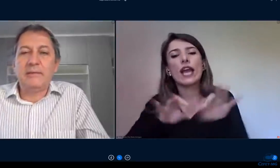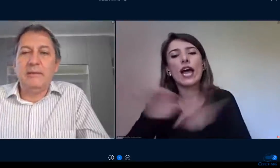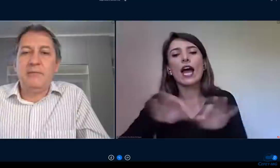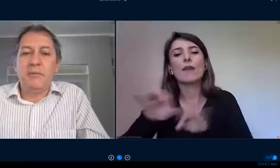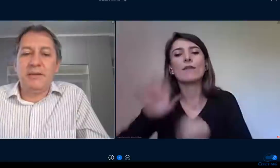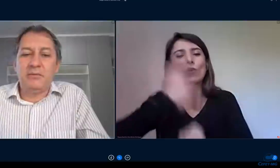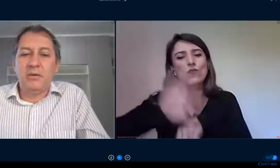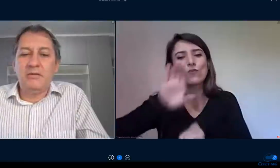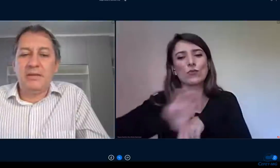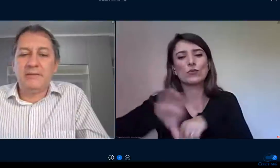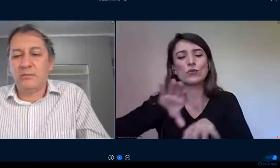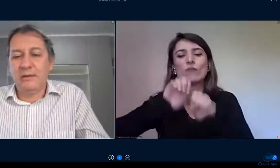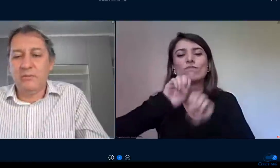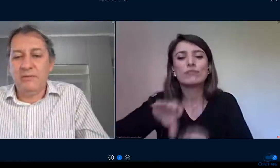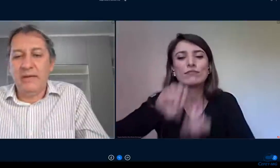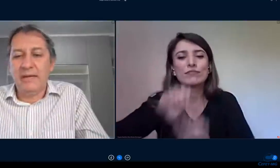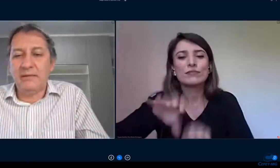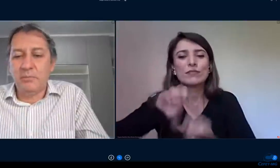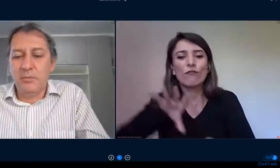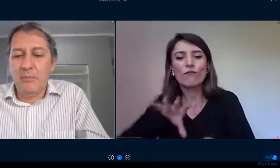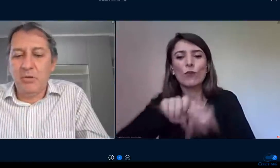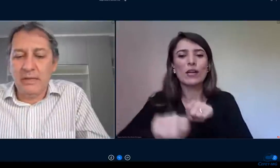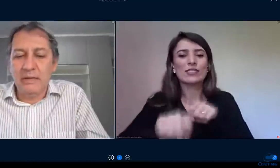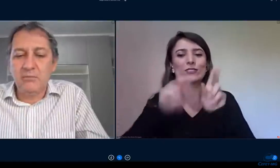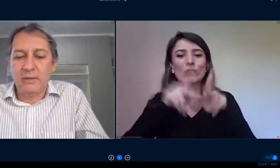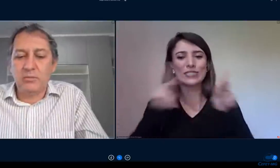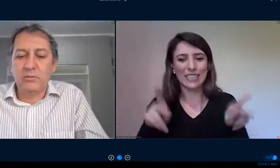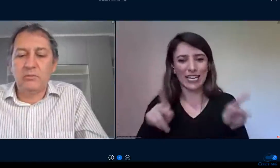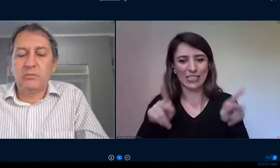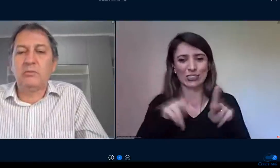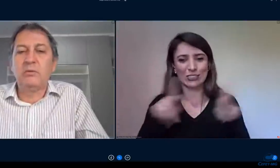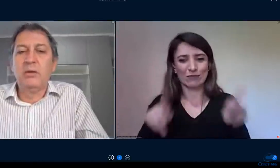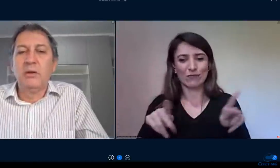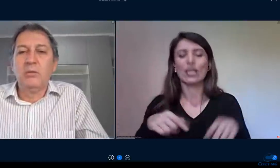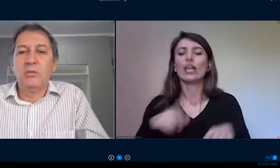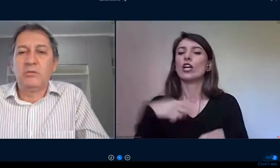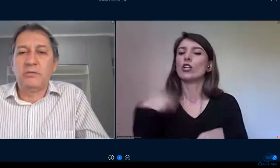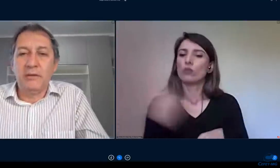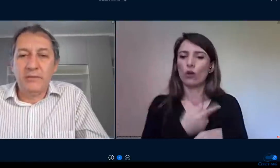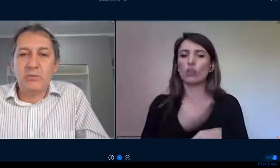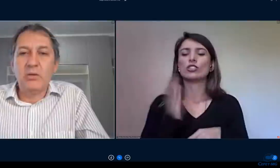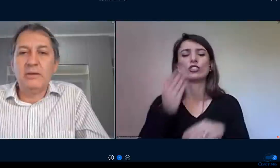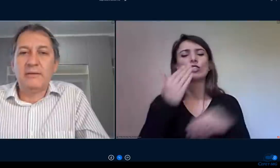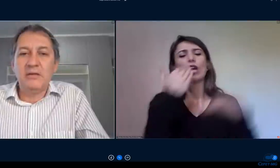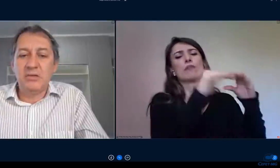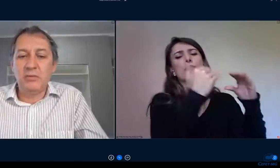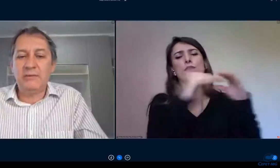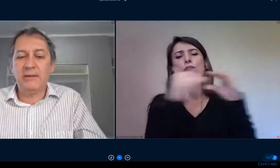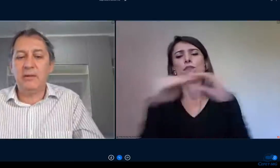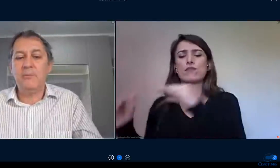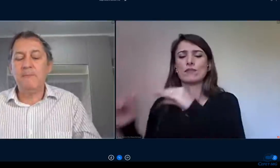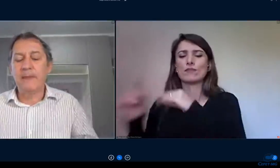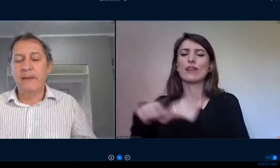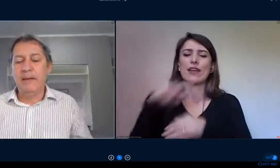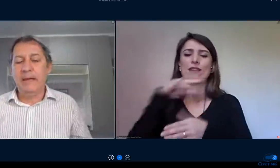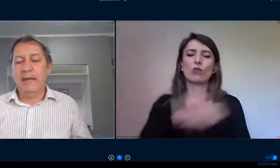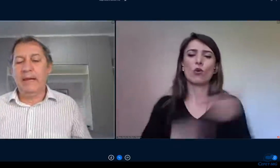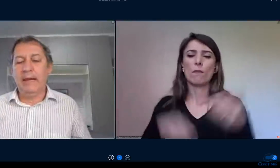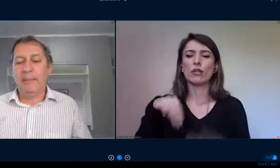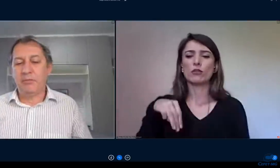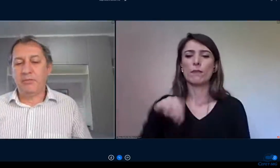primeiras informações já estão sendo enviadas por memorando a todos os servidores da instituição